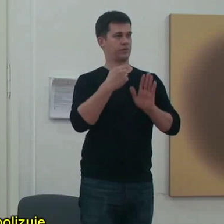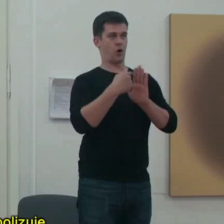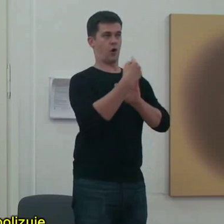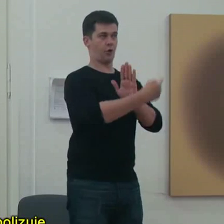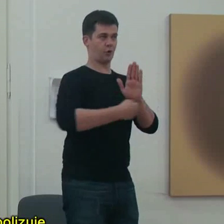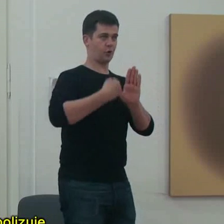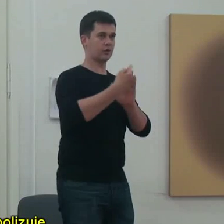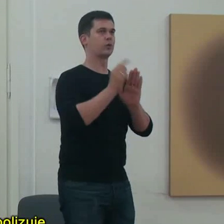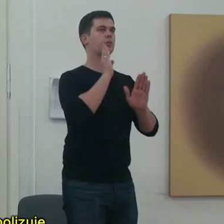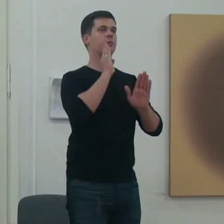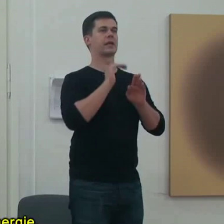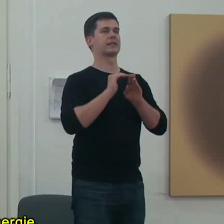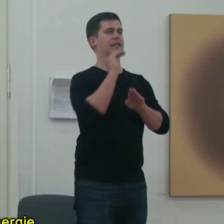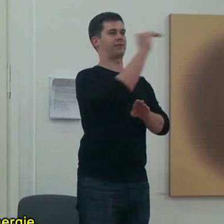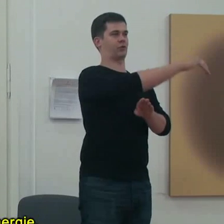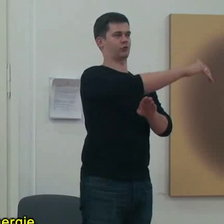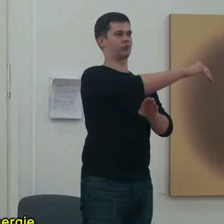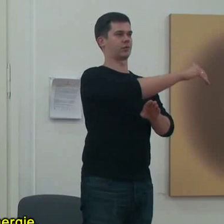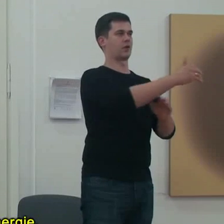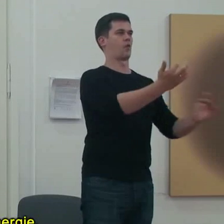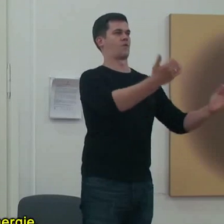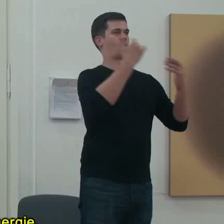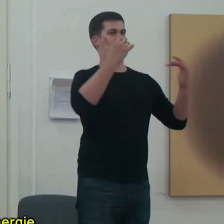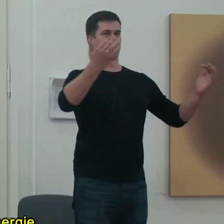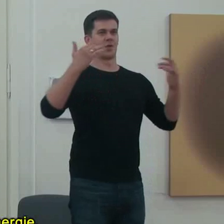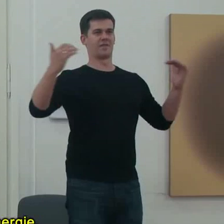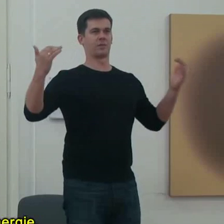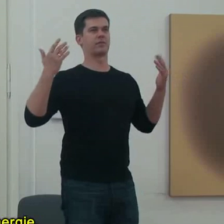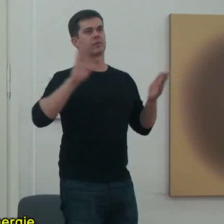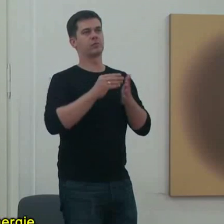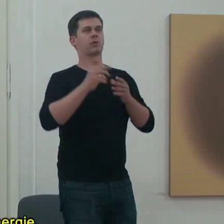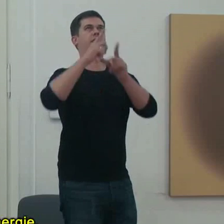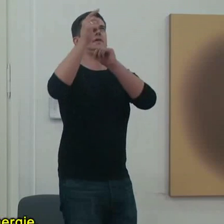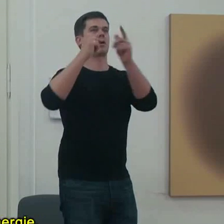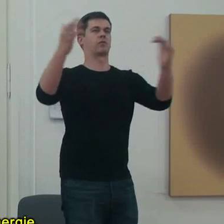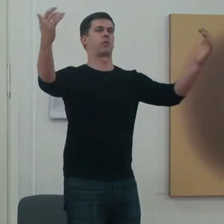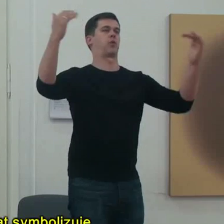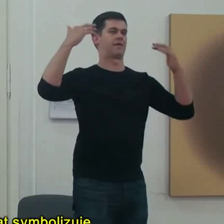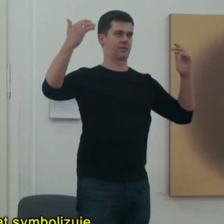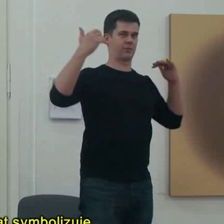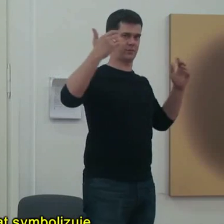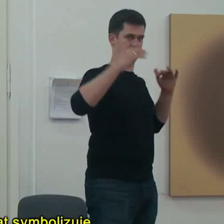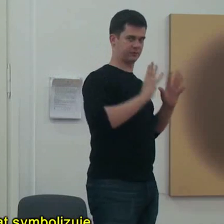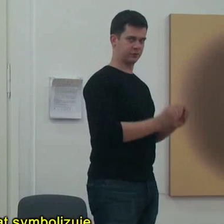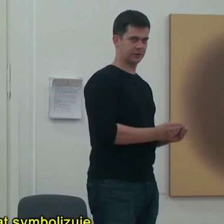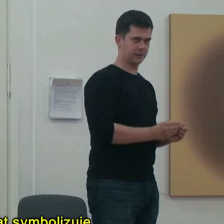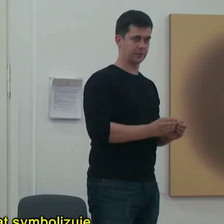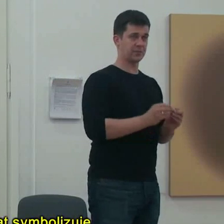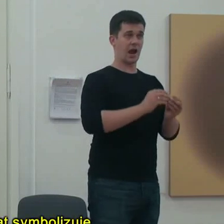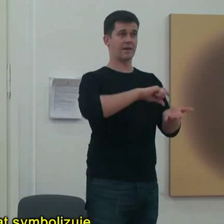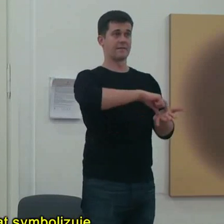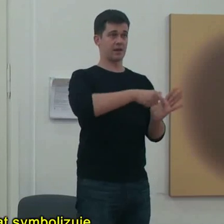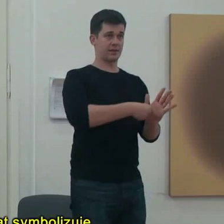symbolizuje coś zewnętrznego, czyli jakąś energię, która jest kosmiczna, powiedzmy. Natomiast ten